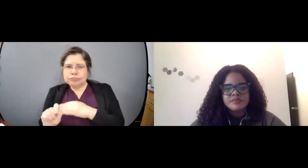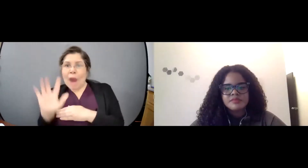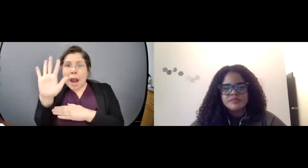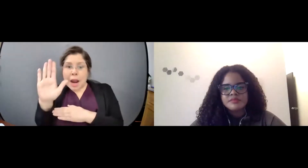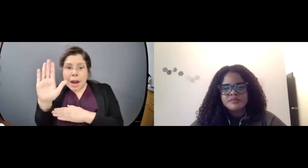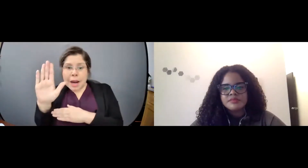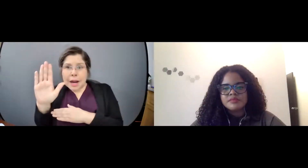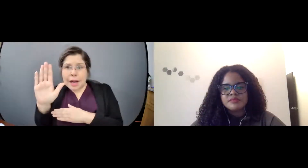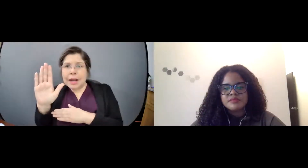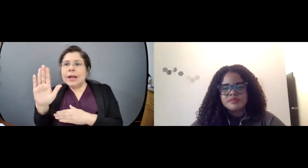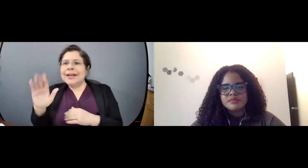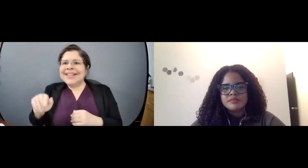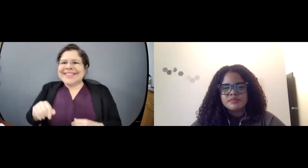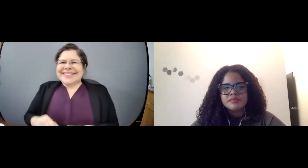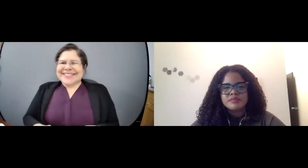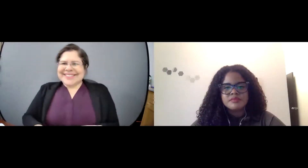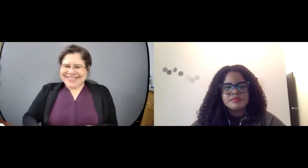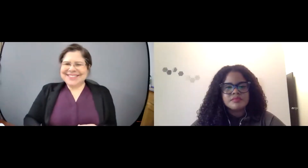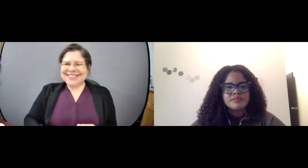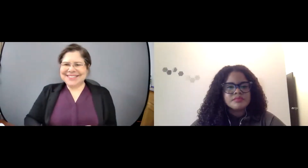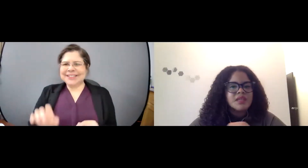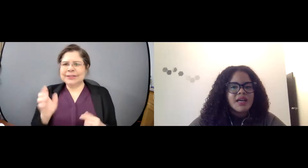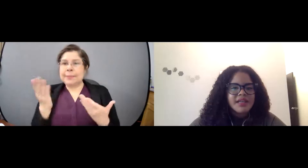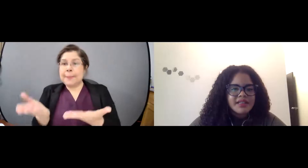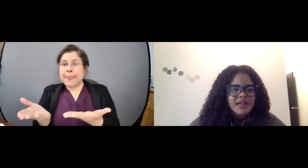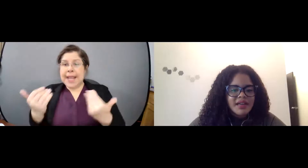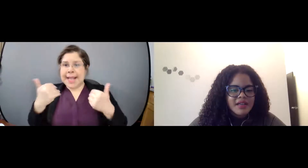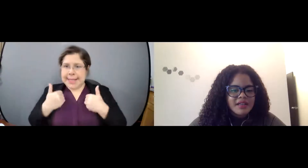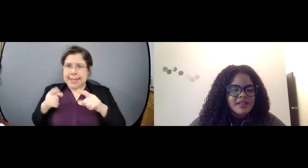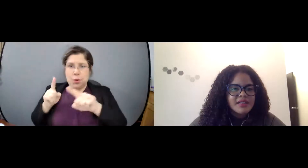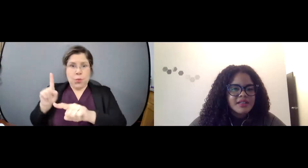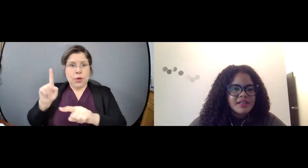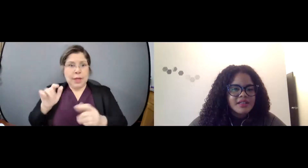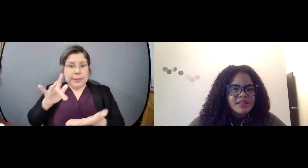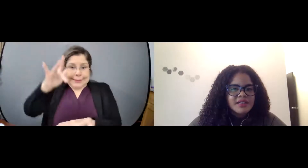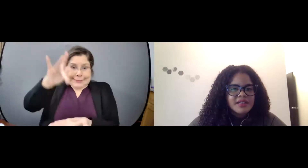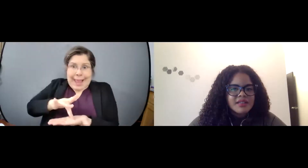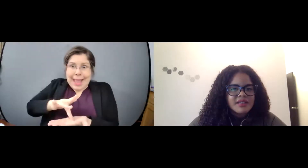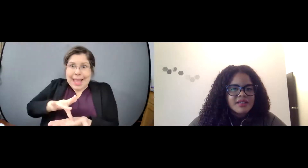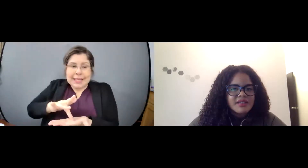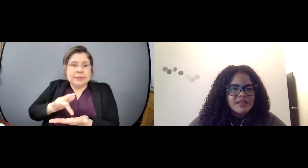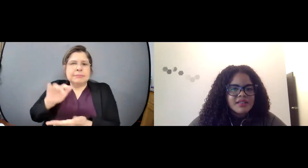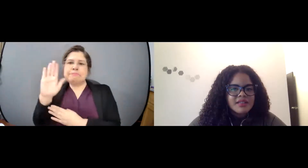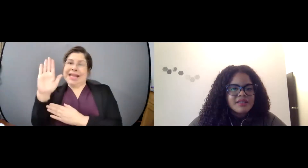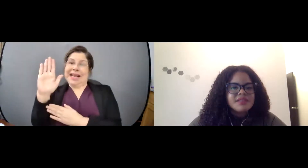o las reacciones, ahí ven, si lo abren, dice raise hand o subir la mano, Miriam, pero también si quieren hacer